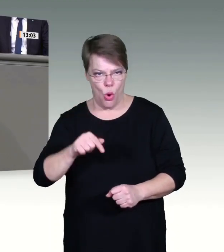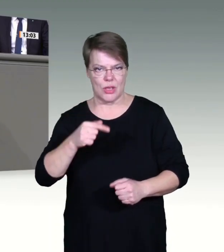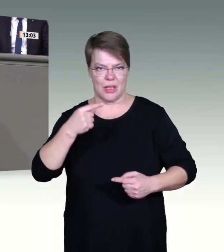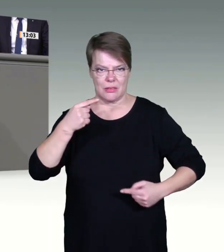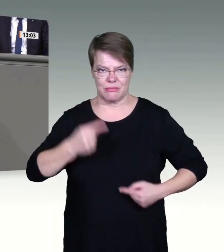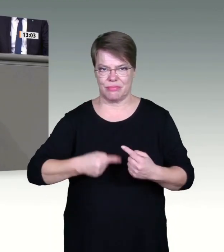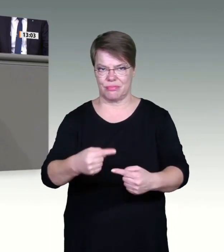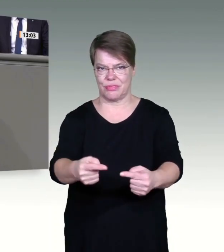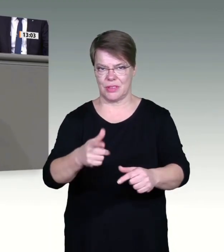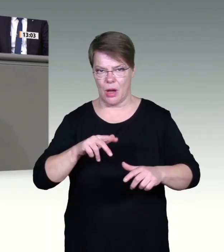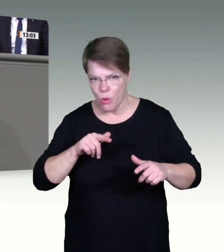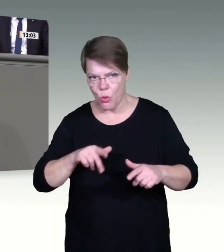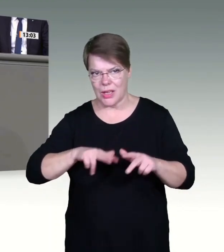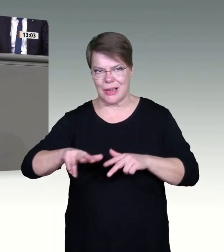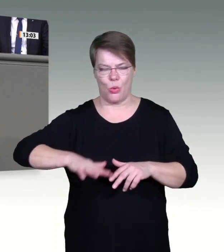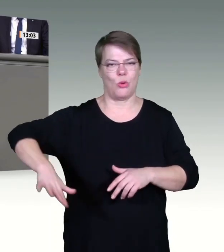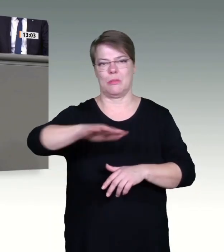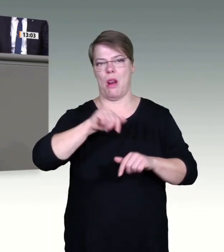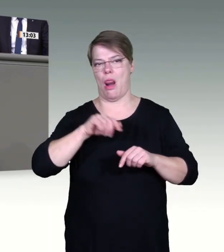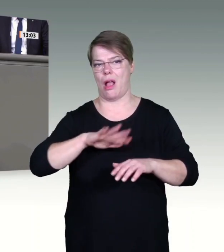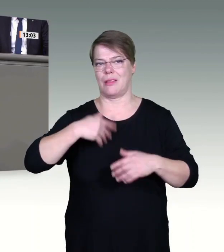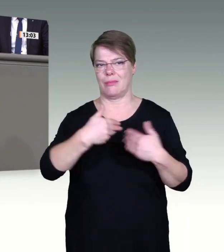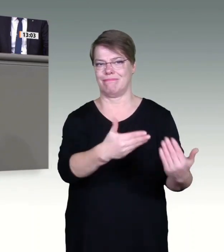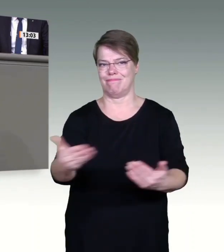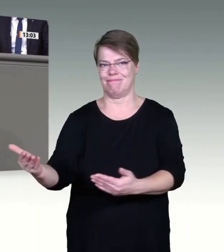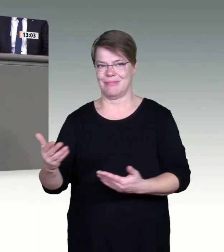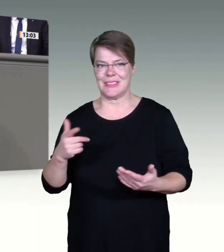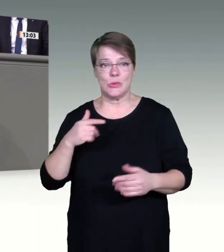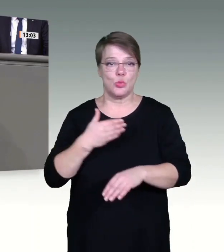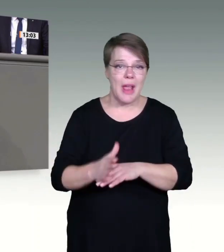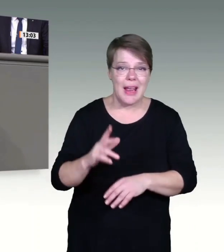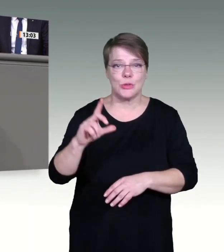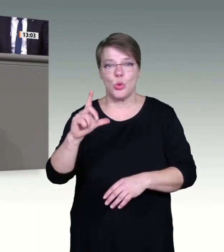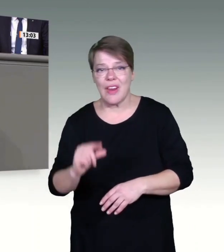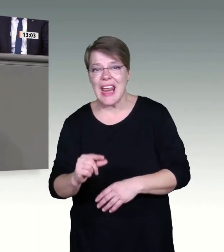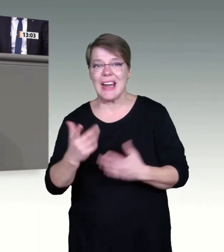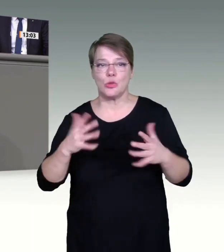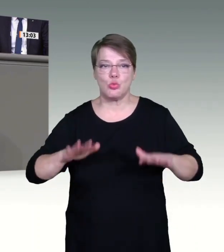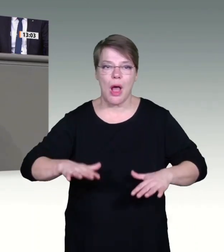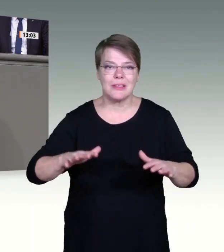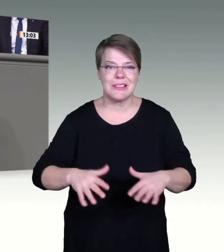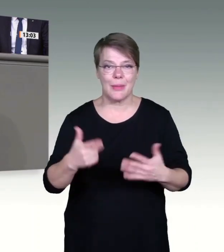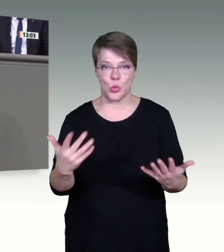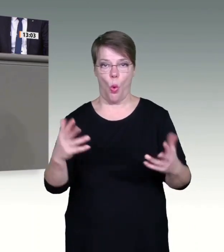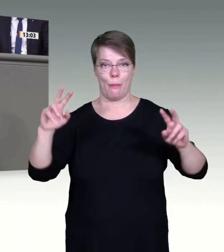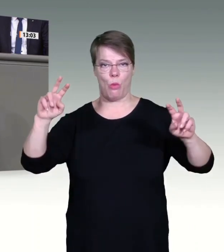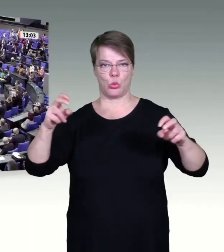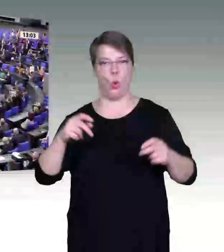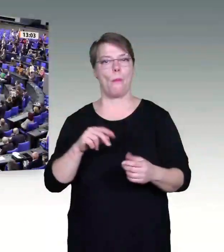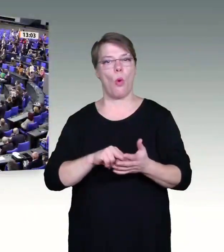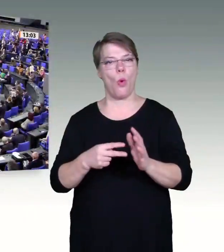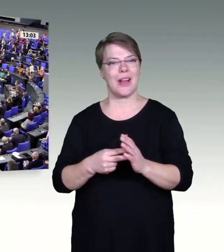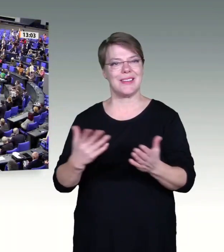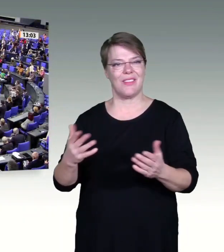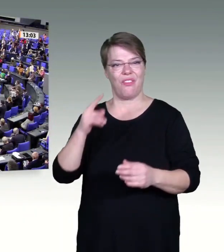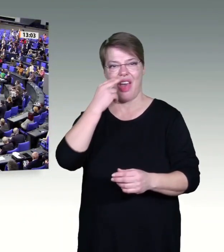tun, um einen Kollaps der Versorgung in diesem Land in den Krankenhäusern mit allen Mitteln zu vermeiden. Herr Dahmen, lassen Sie eine